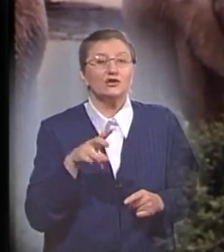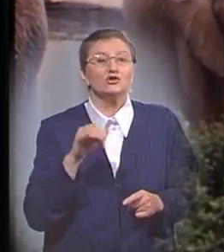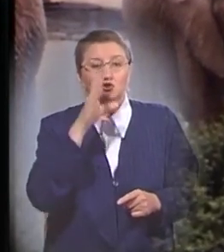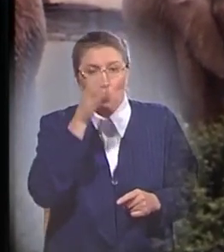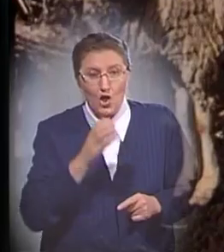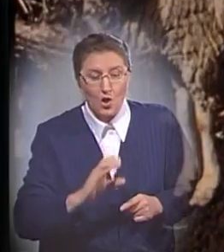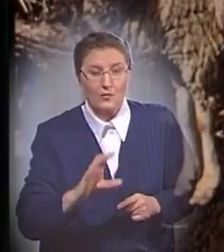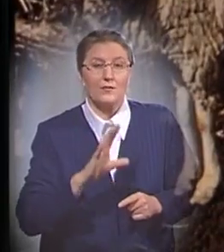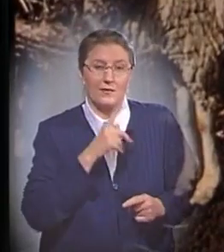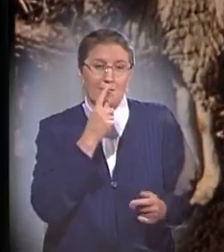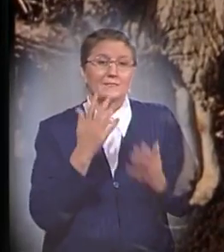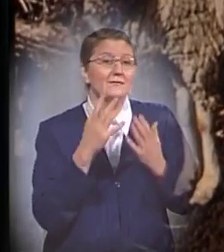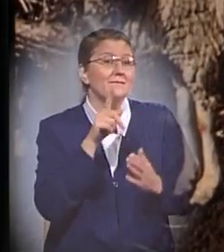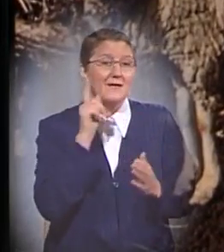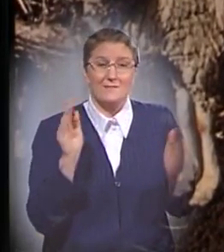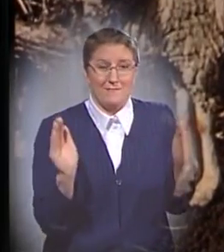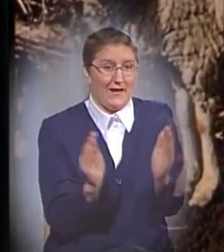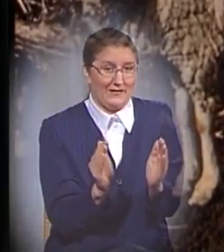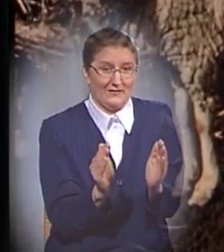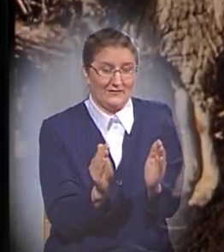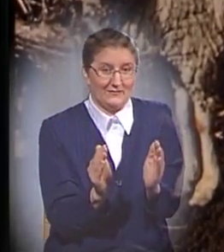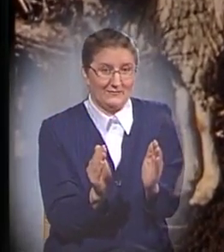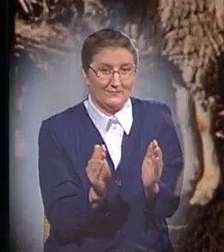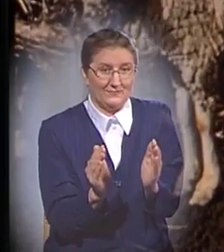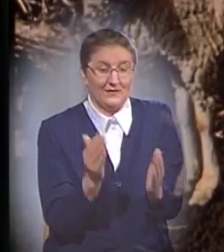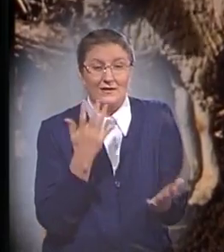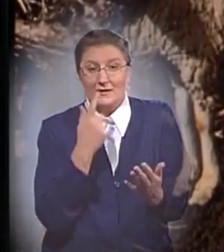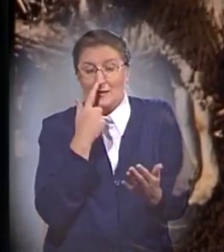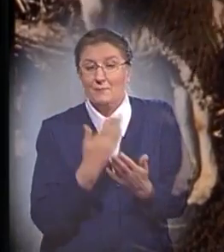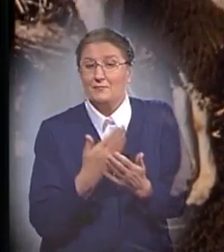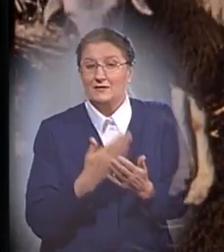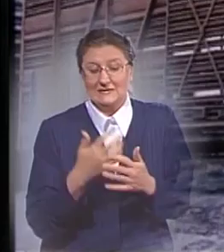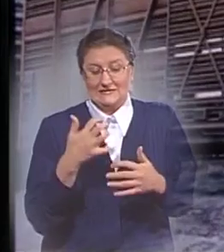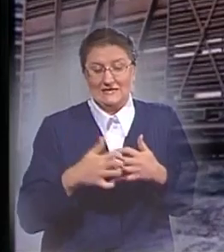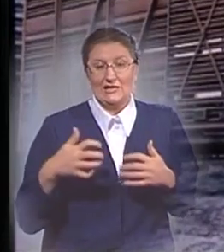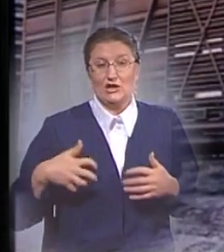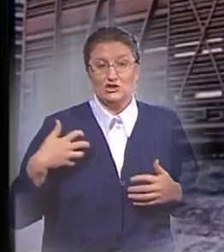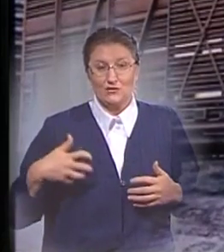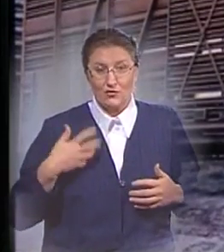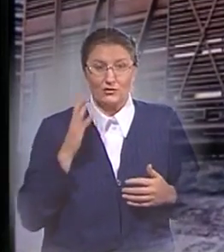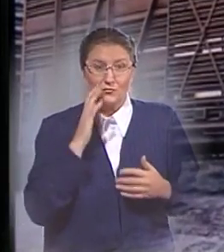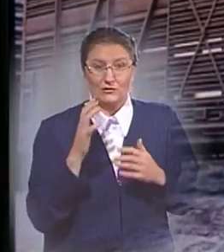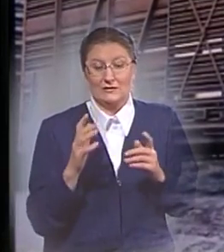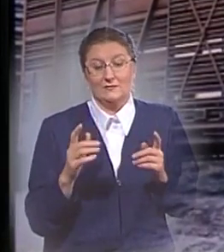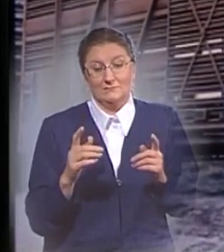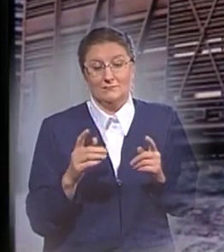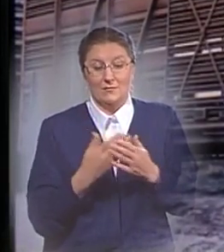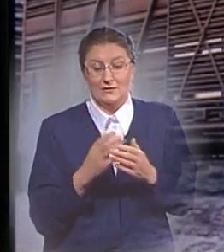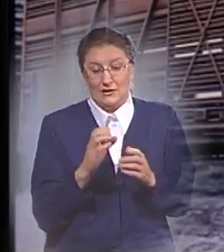могли быть представлены молодыми экземплярами. Если предположить, что среднее животное будет размером с овцу, и для